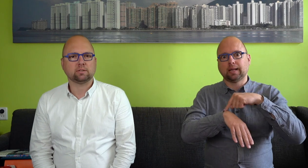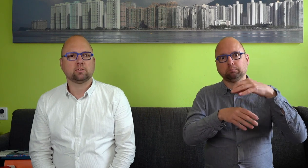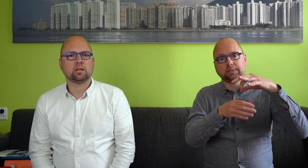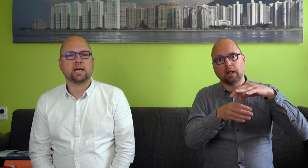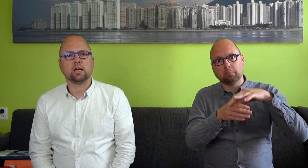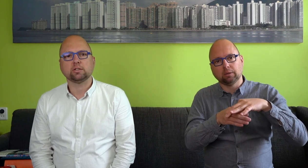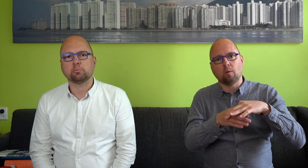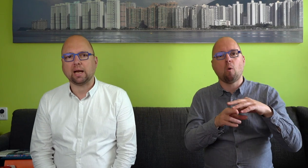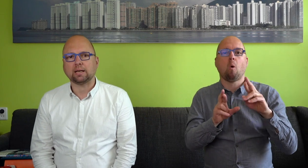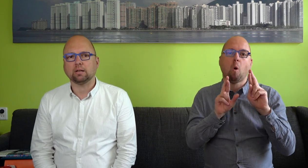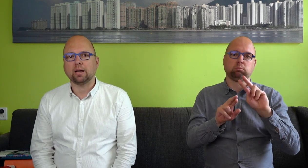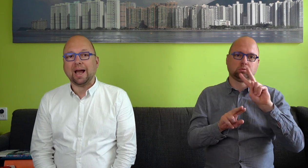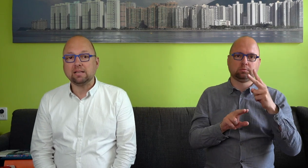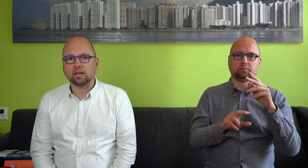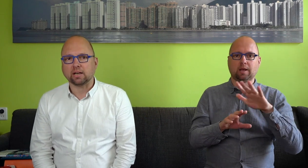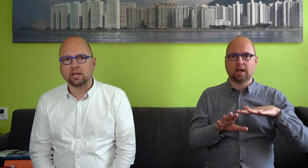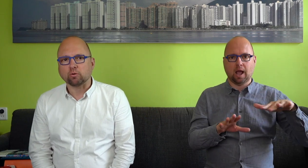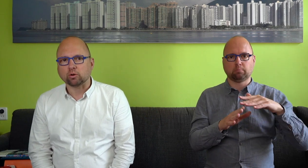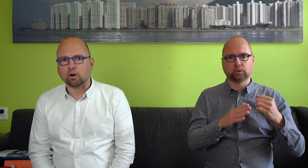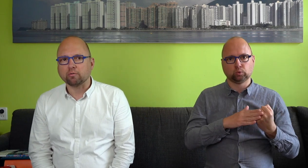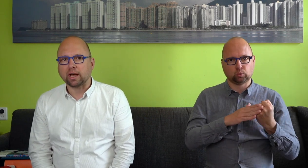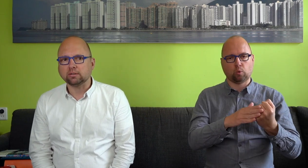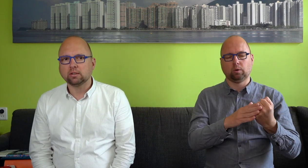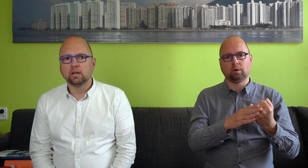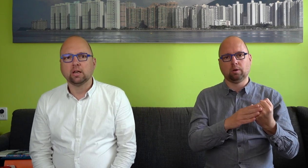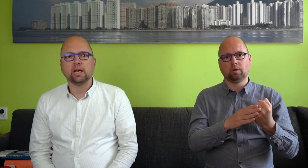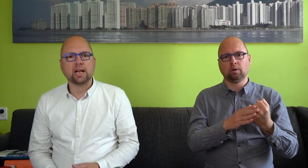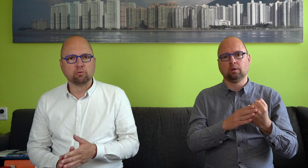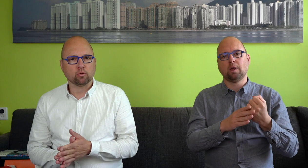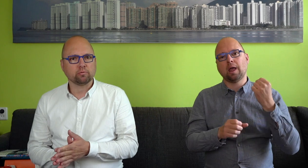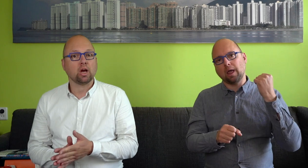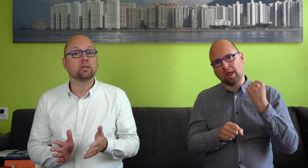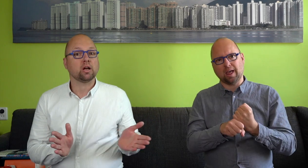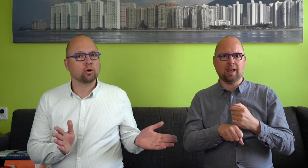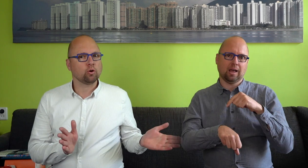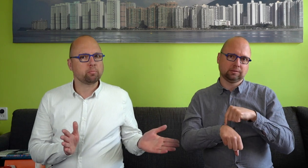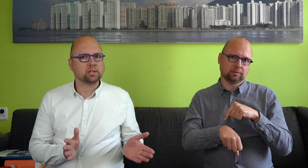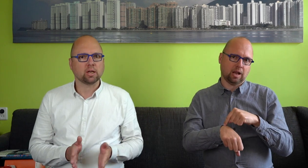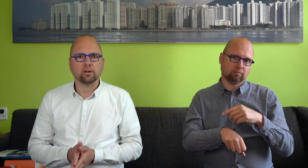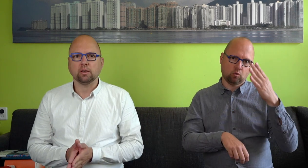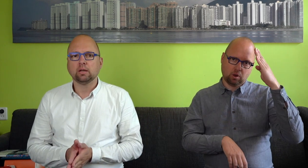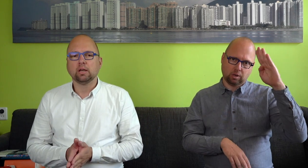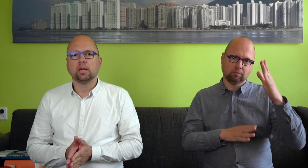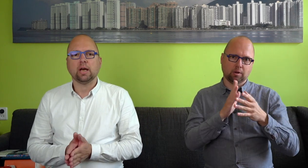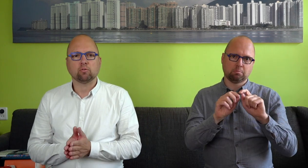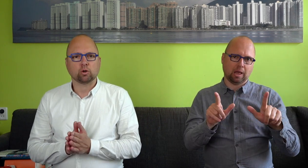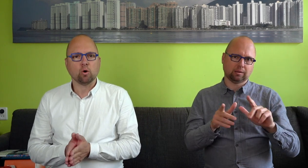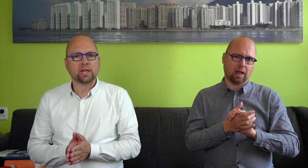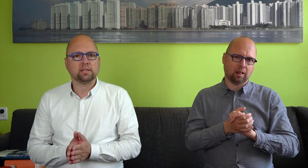dat Nederlandse gebarentaal eindelijk erkend wordt door de overheid in navolgen van al die andere Europese landen. En het wordt hoog tijd